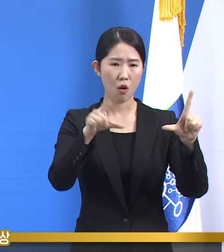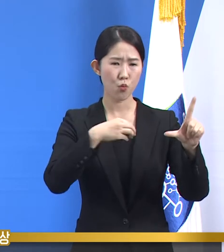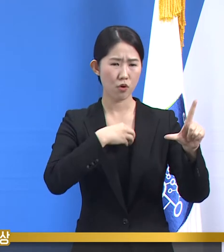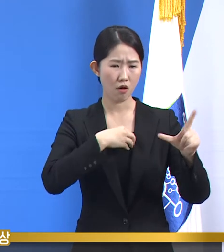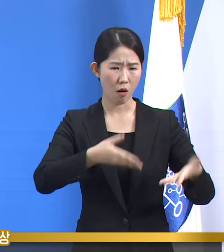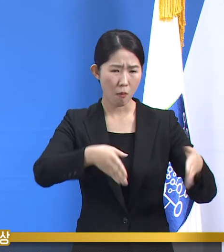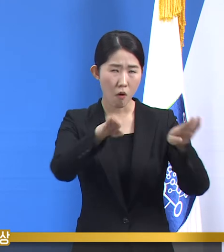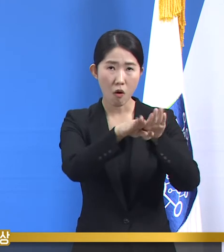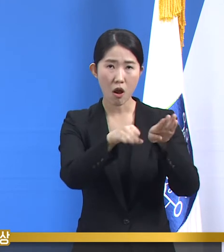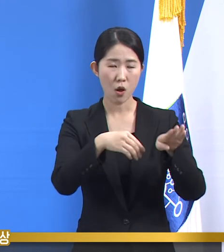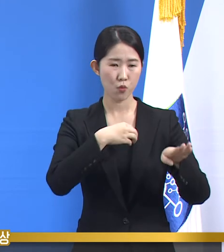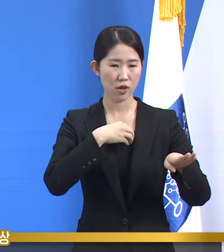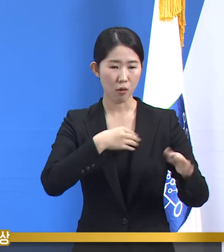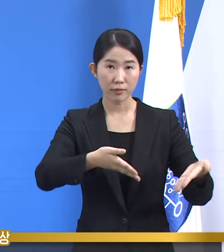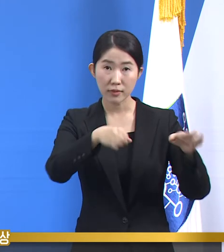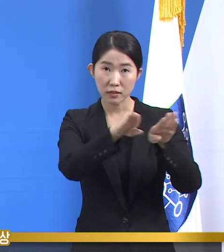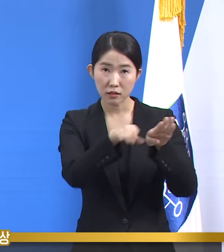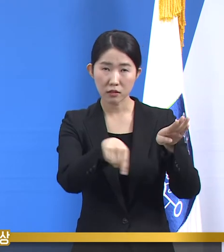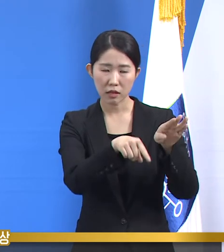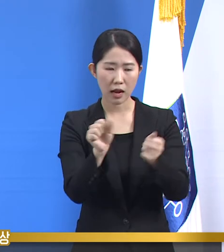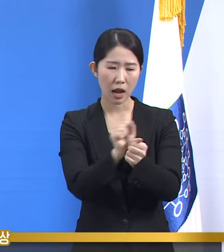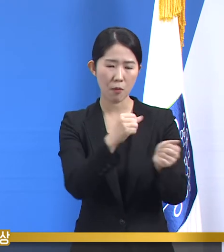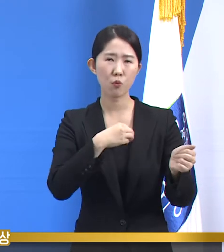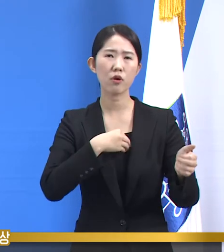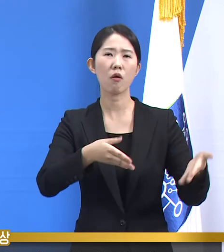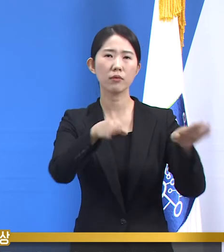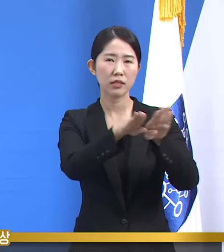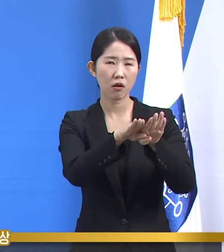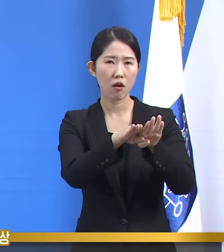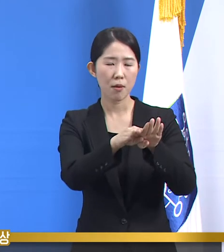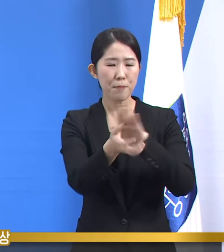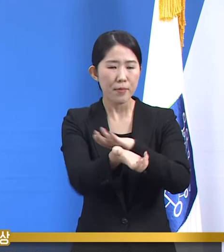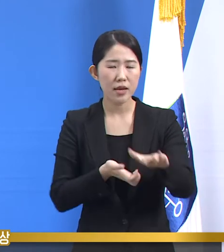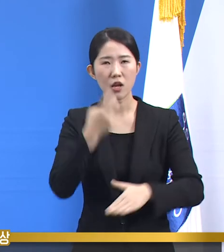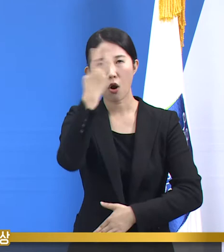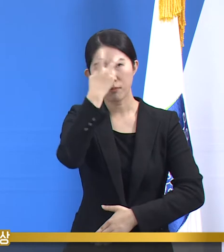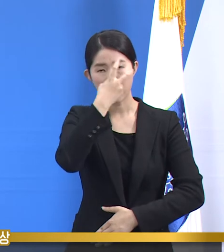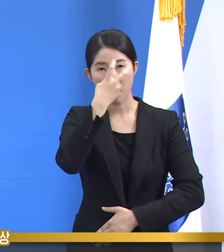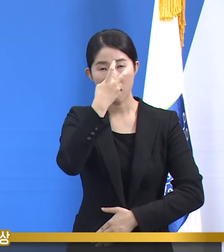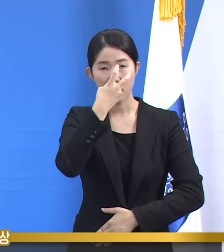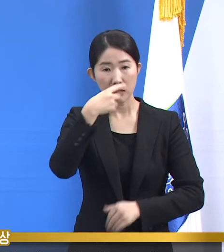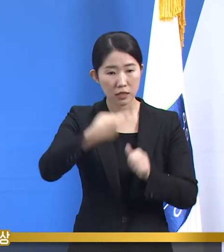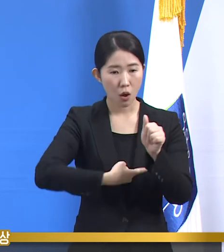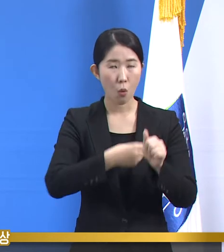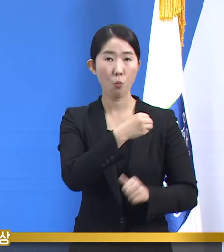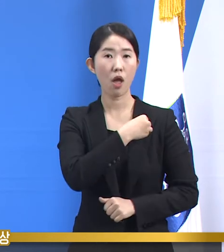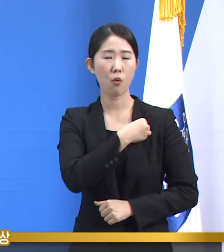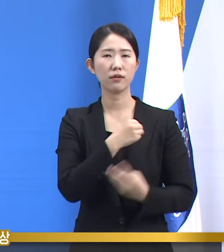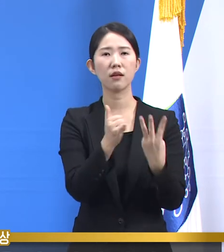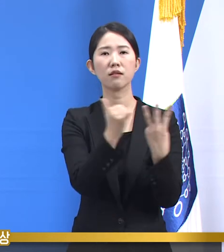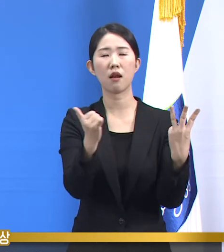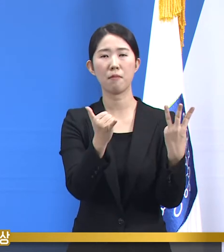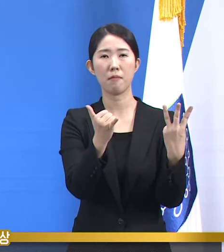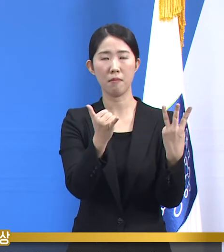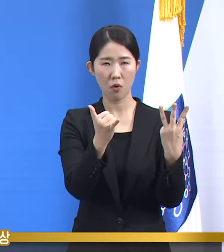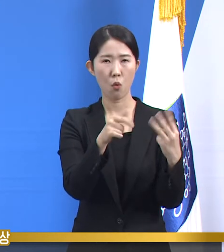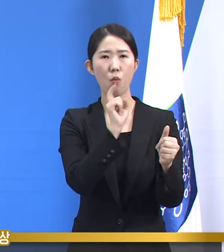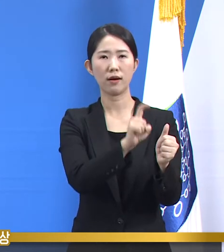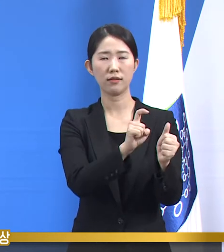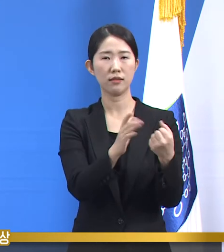실시한 선제검사에서 시설 이용자 3명이 확진 판정을 받아 관련 접촉자들을 자가격리